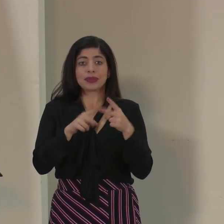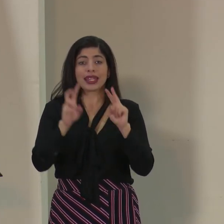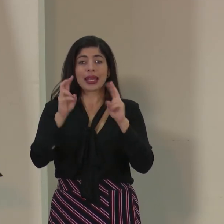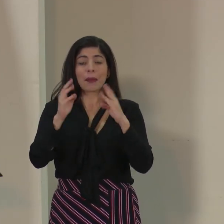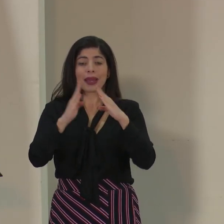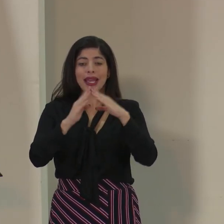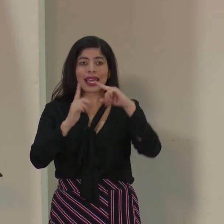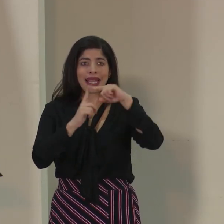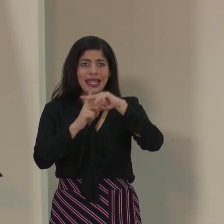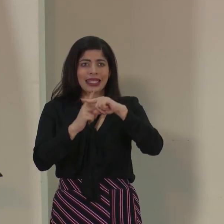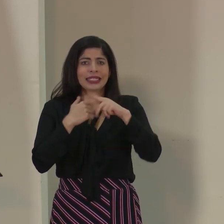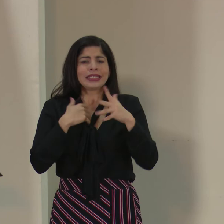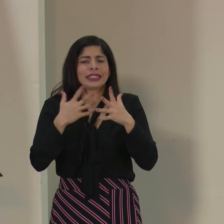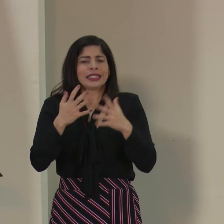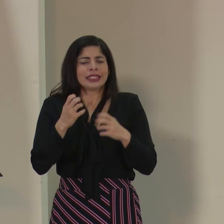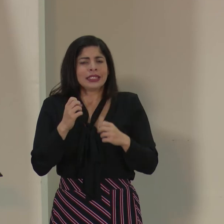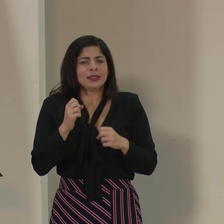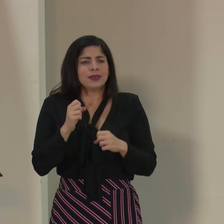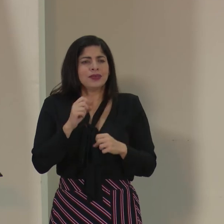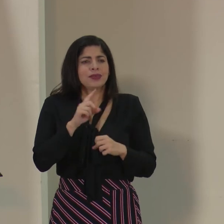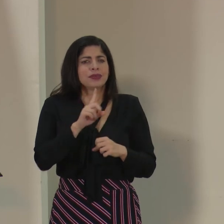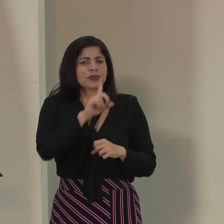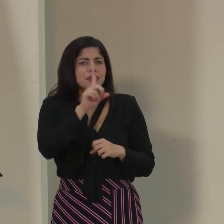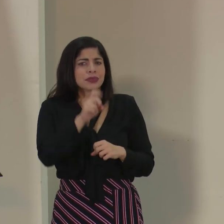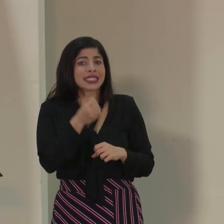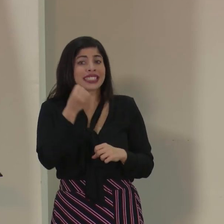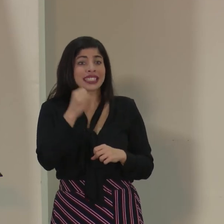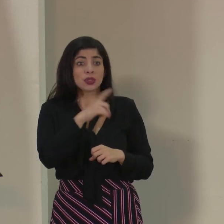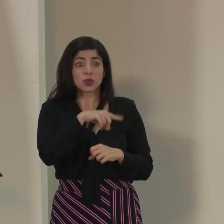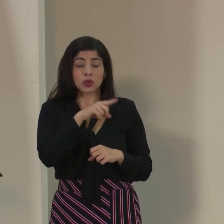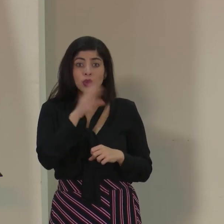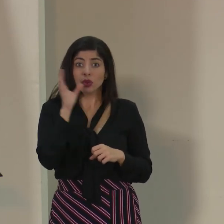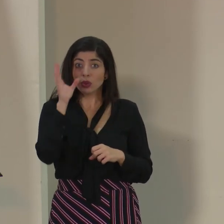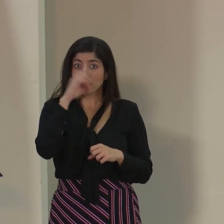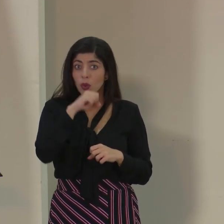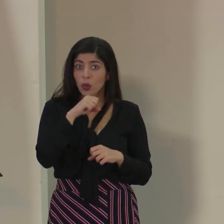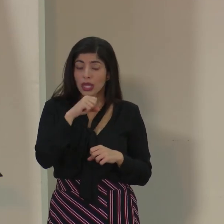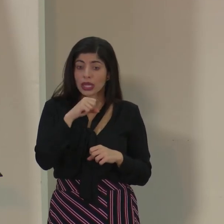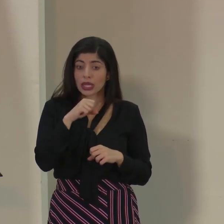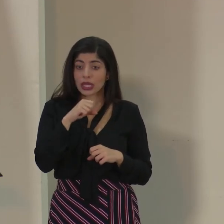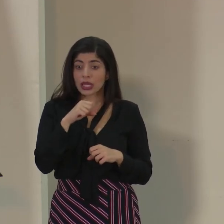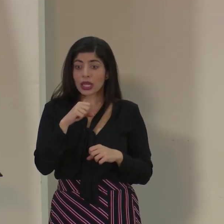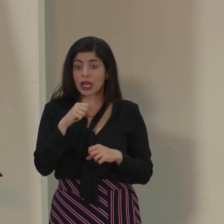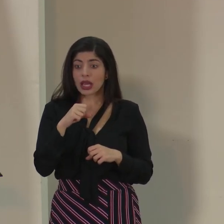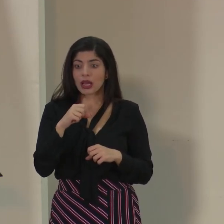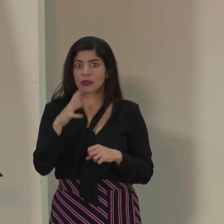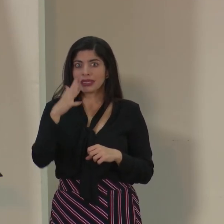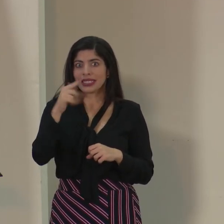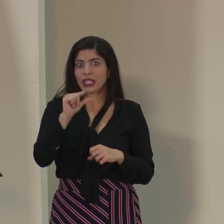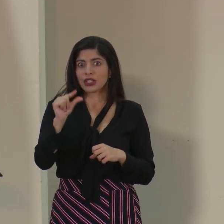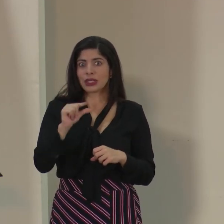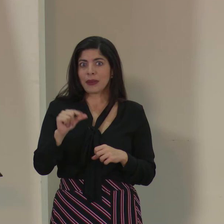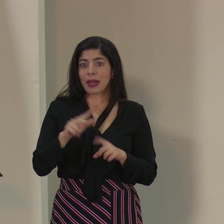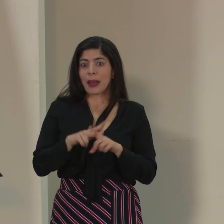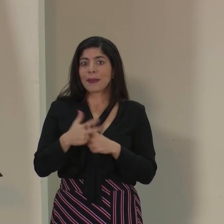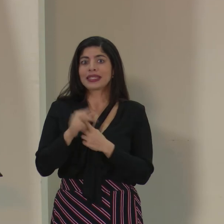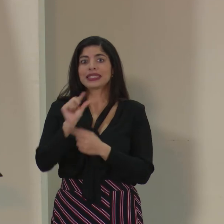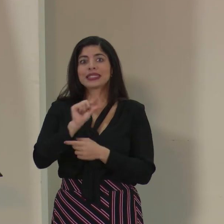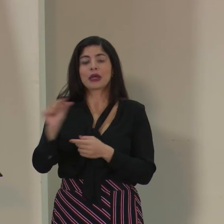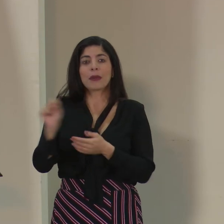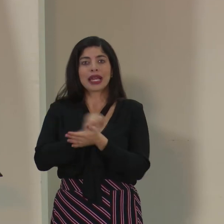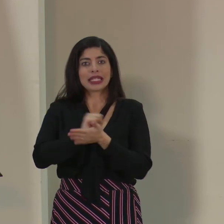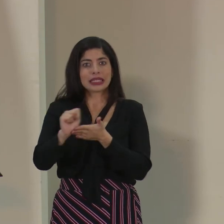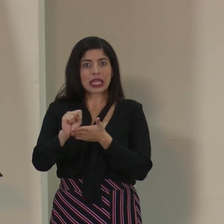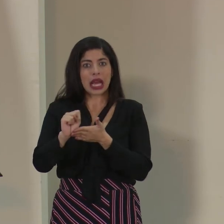de la iglesia, quería consultar si están considerando, ya estamos a cinco semanas de que arranque la Semana Santa,